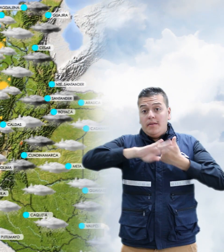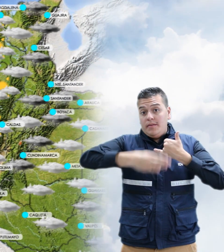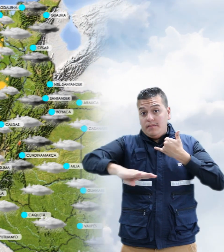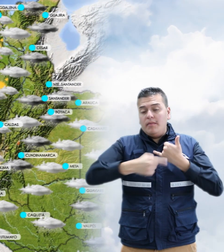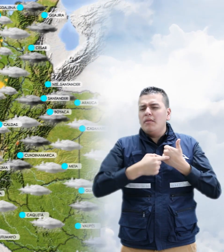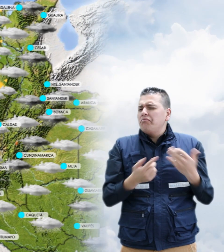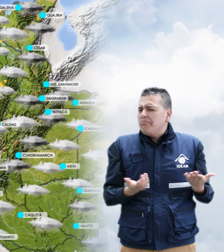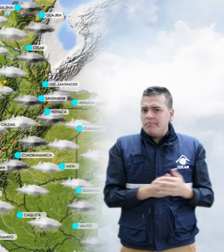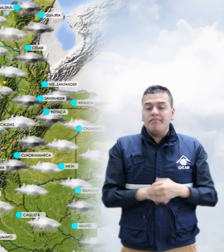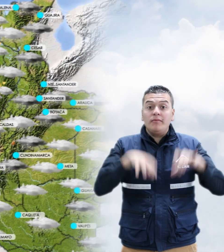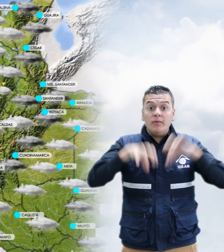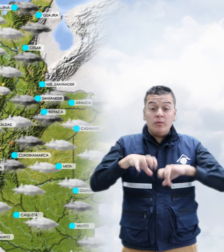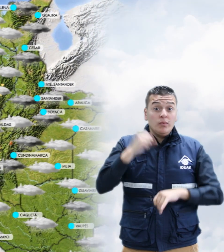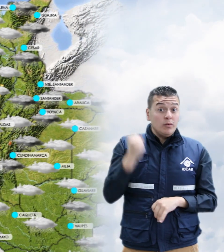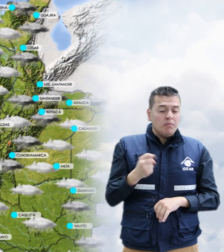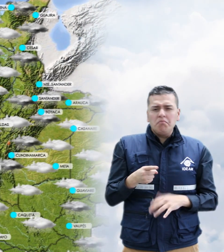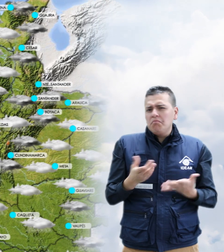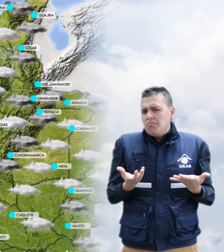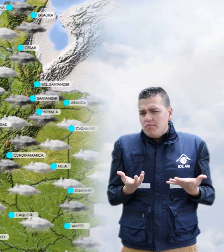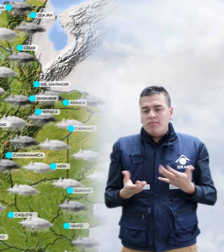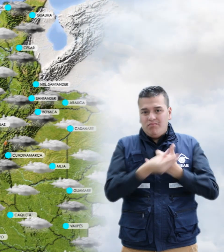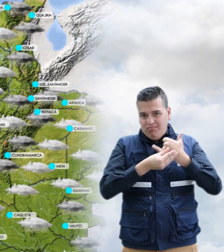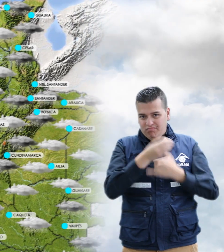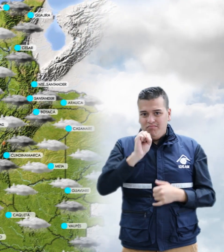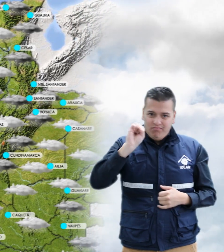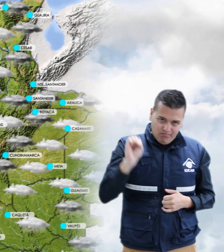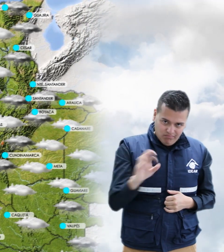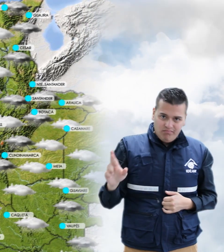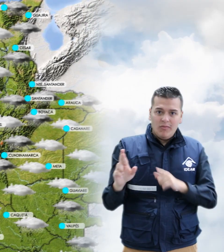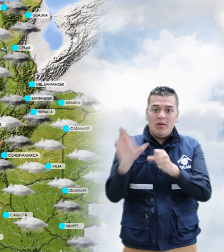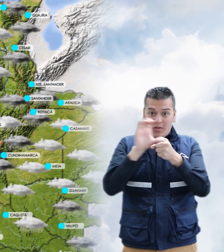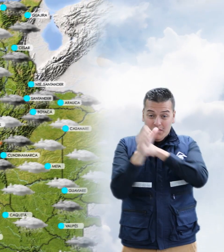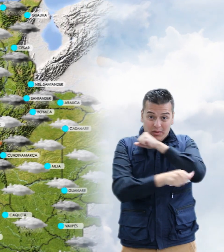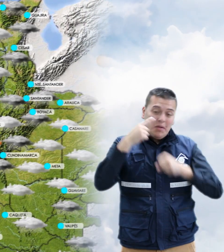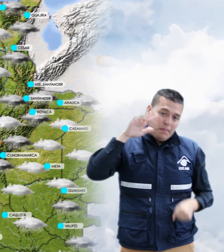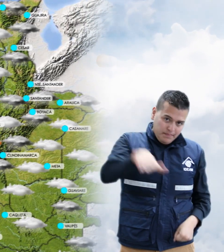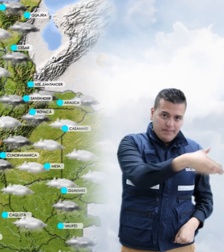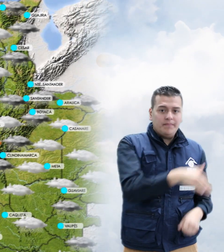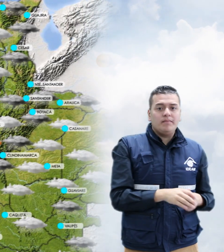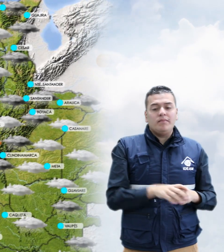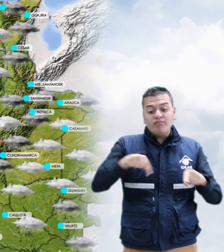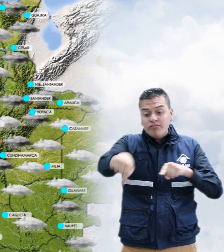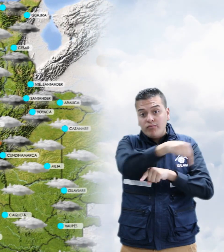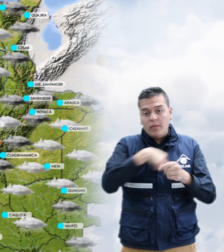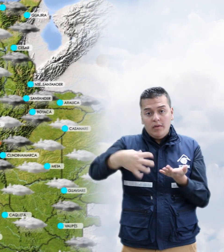las lluvias más importantes se presenten en el flanco oriental del altiplano cundio yacense, sectores de los Santanderes,